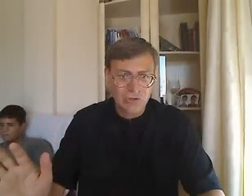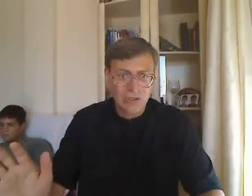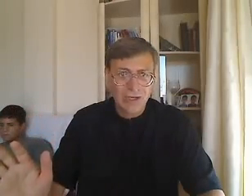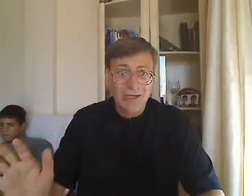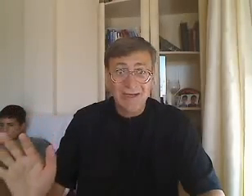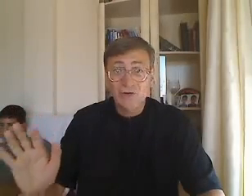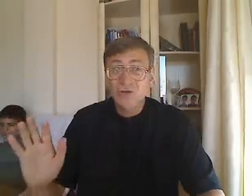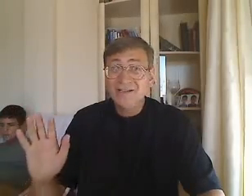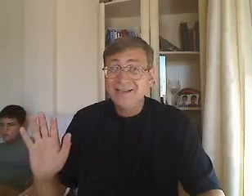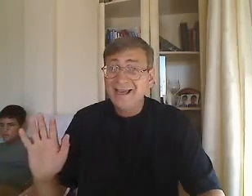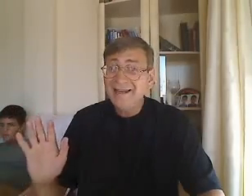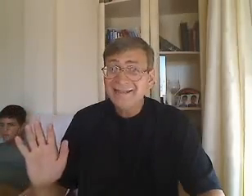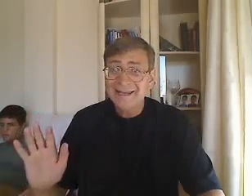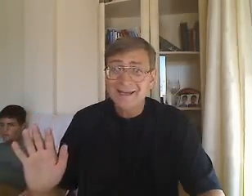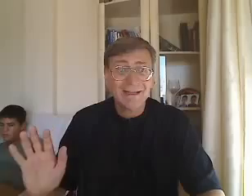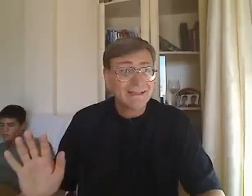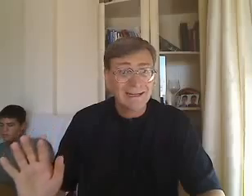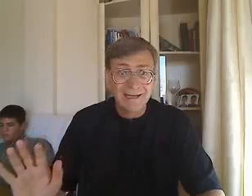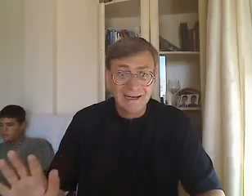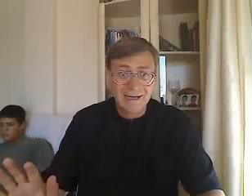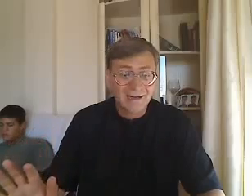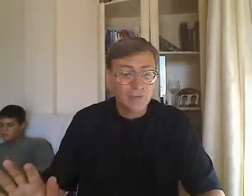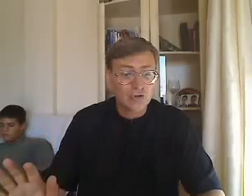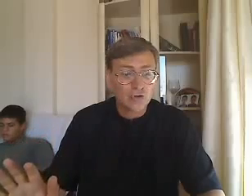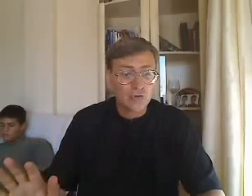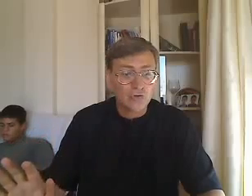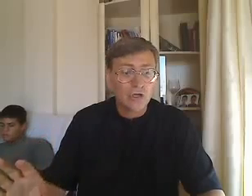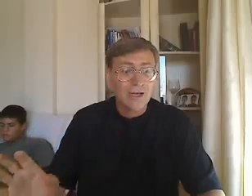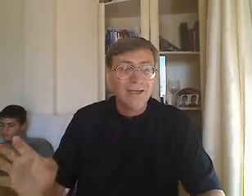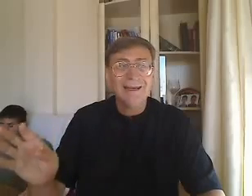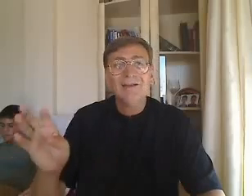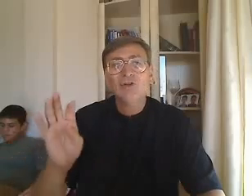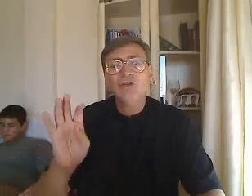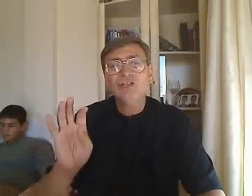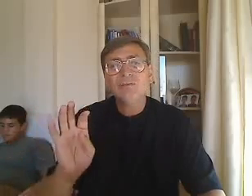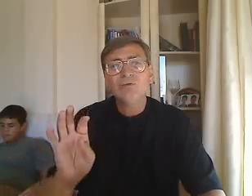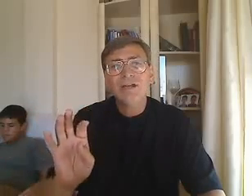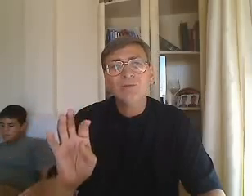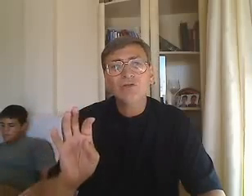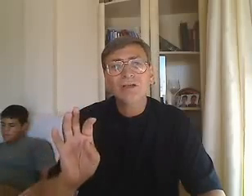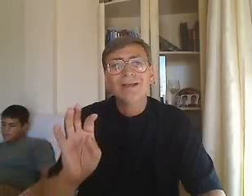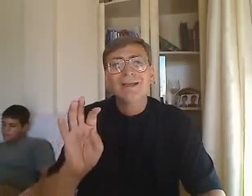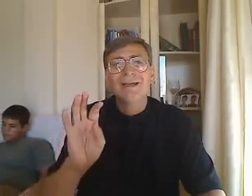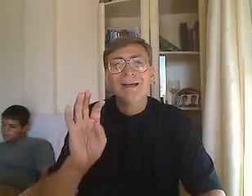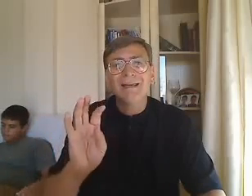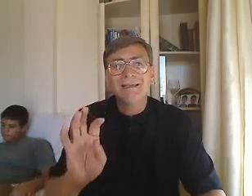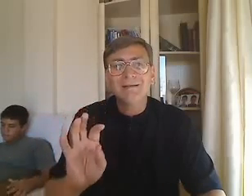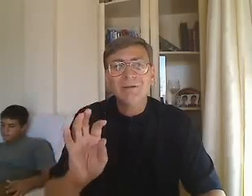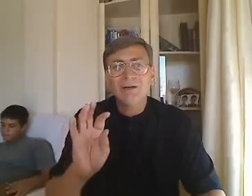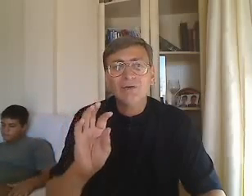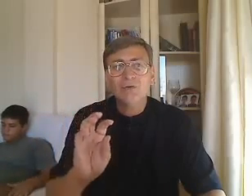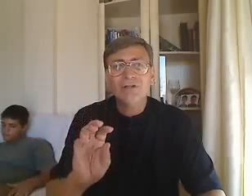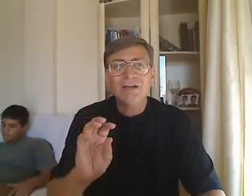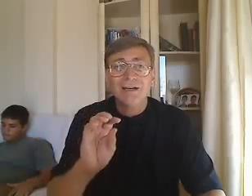Y entonces, Él se acercará a nosotros, y entonces podemos recibir una